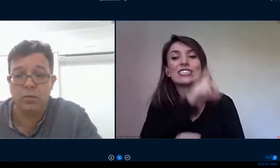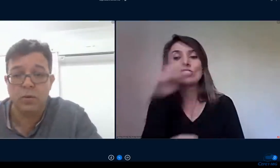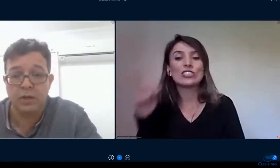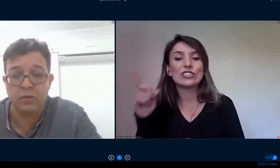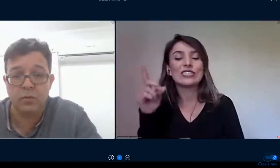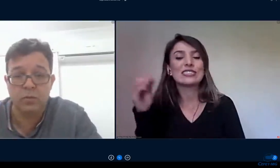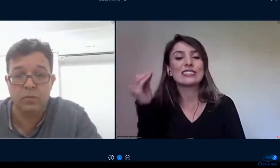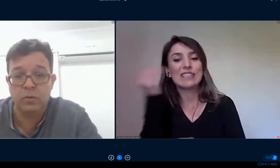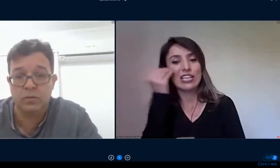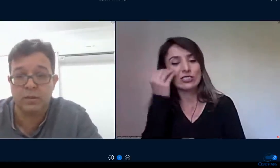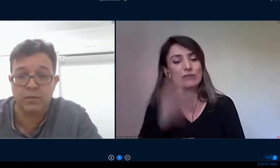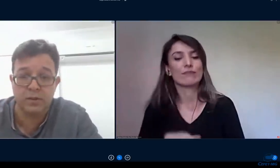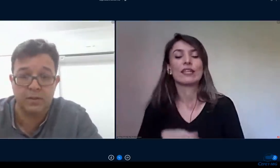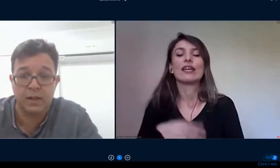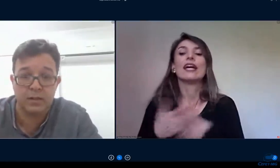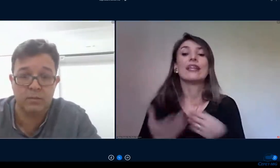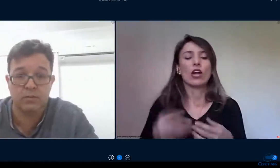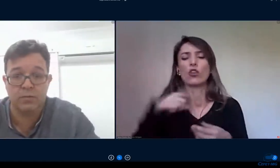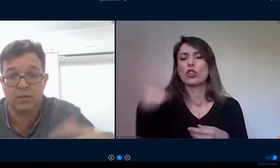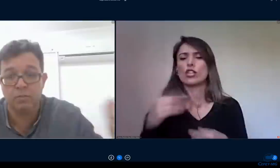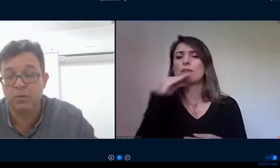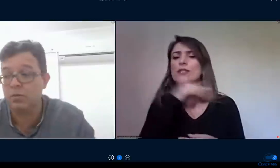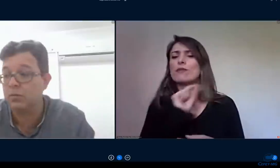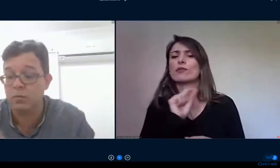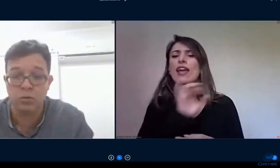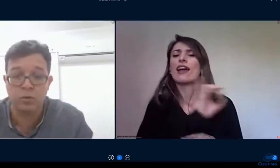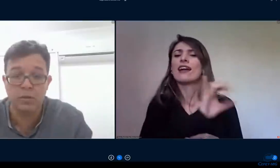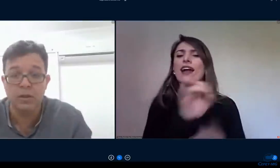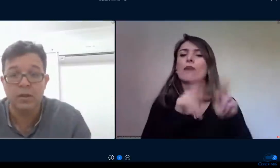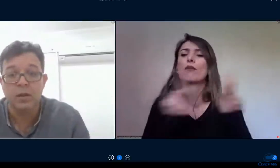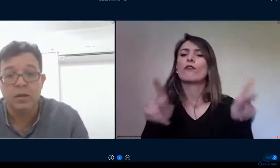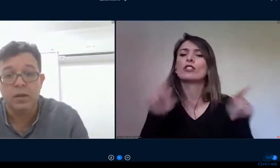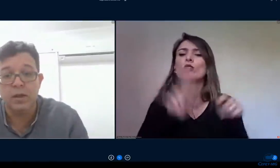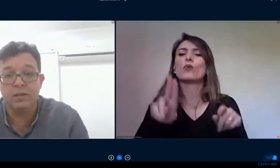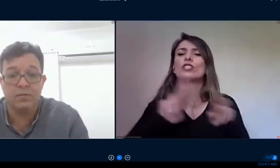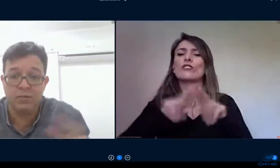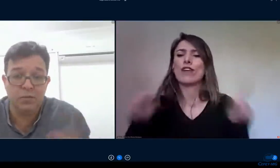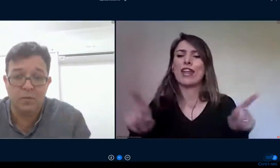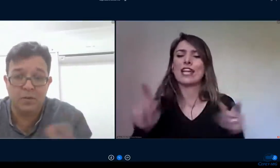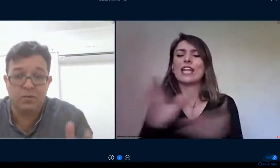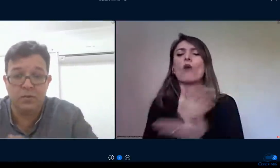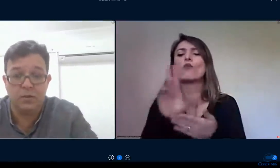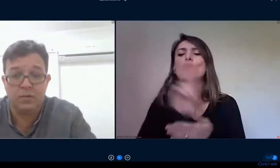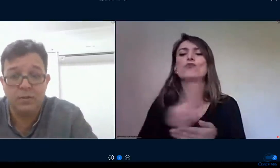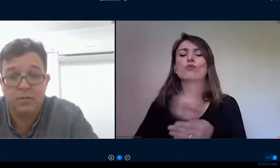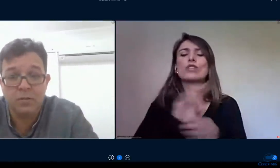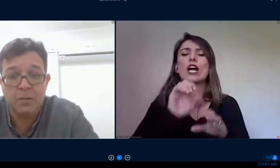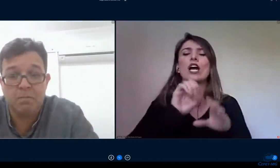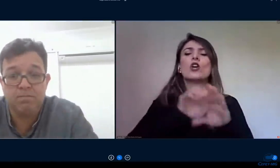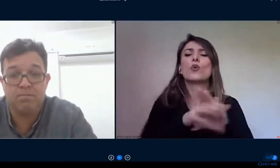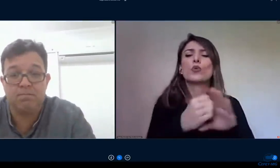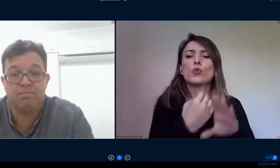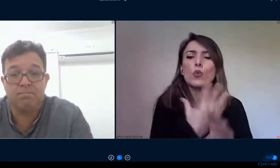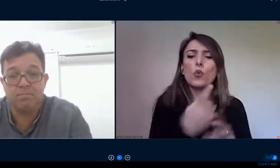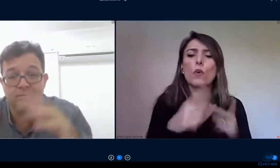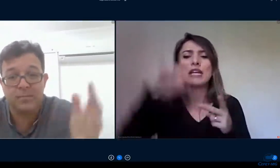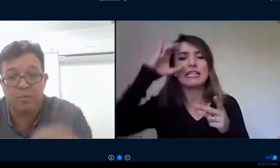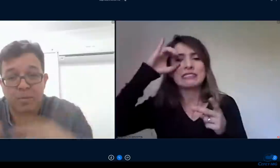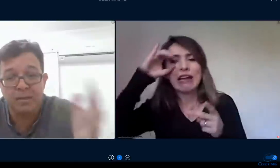outro usava o Google o outro estava usando o Instagram outro Facebook outro YouTube então virou uma profusão né virou uma